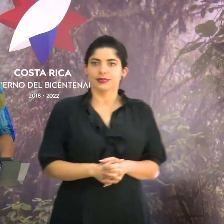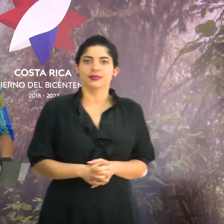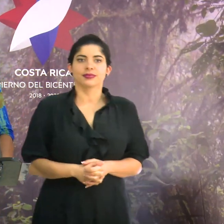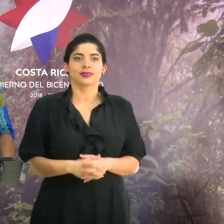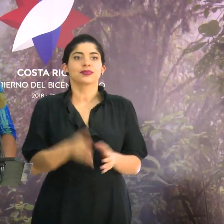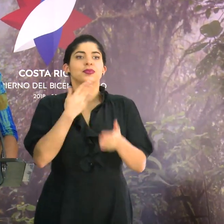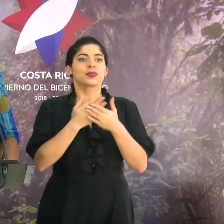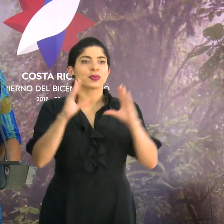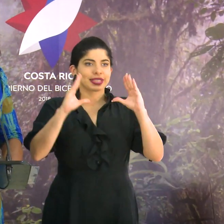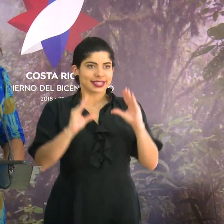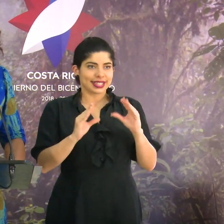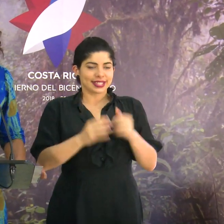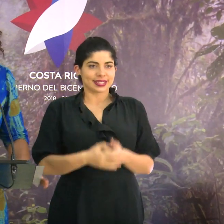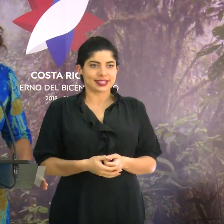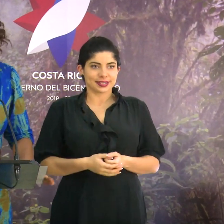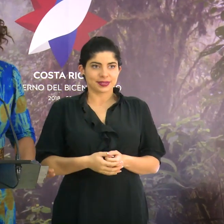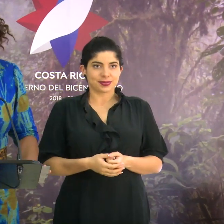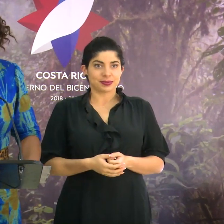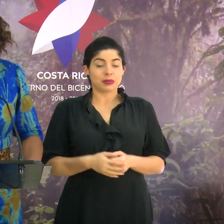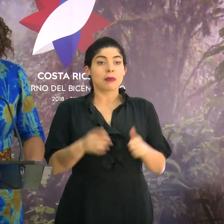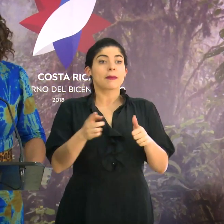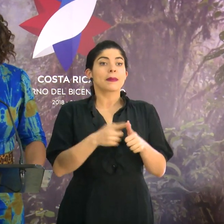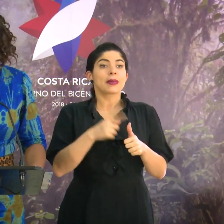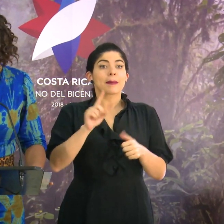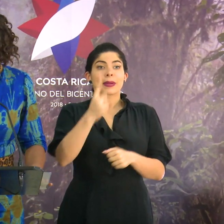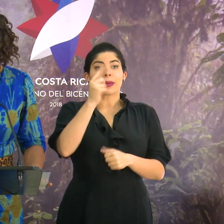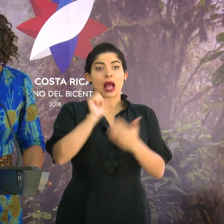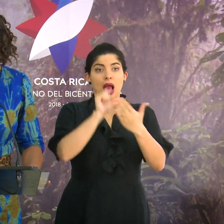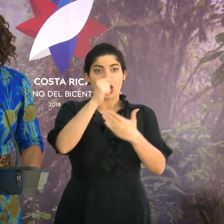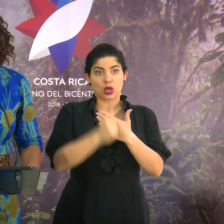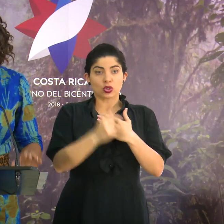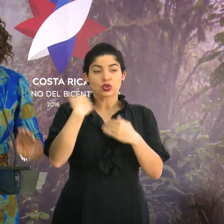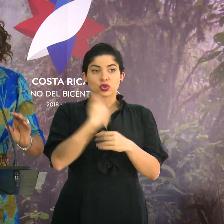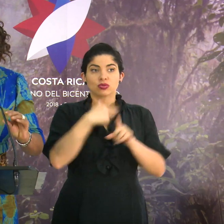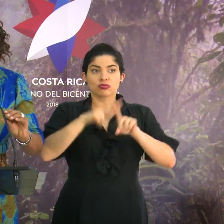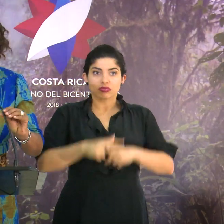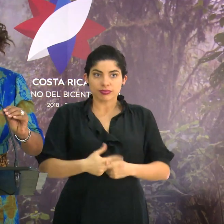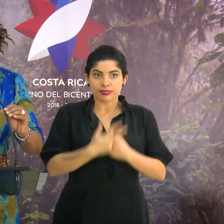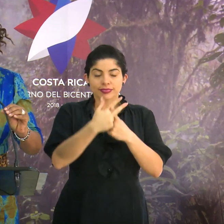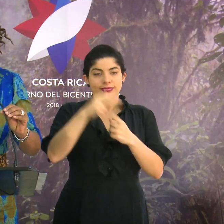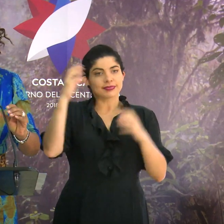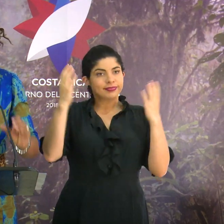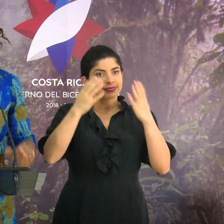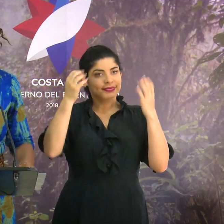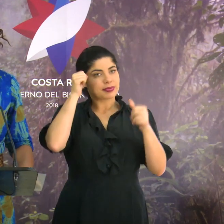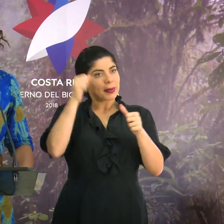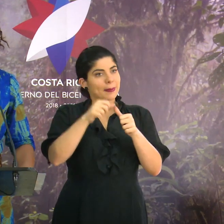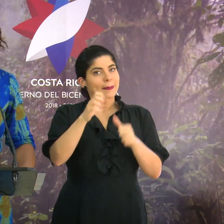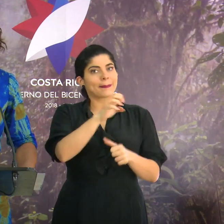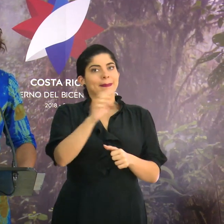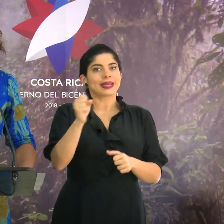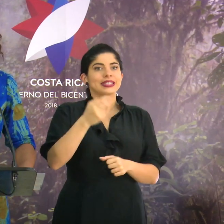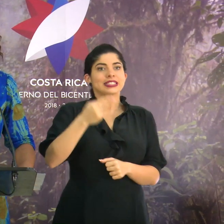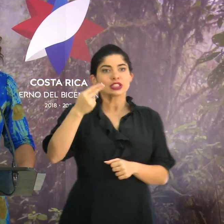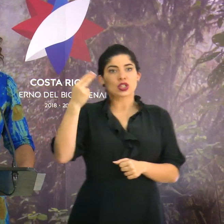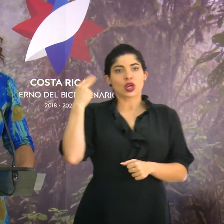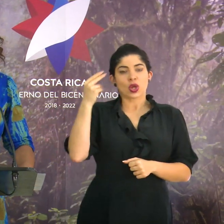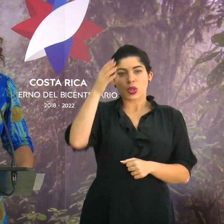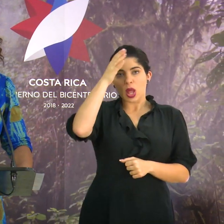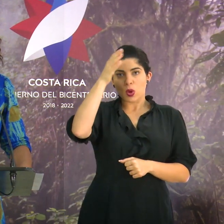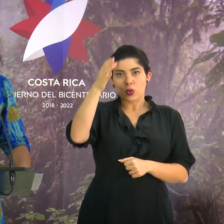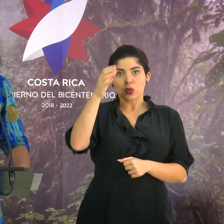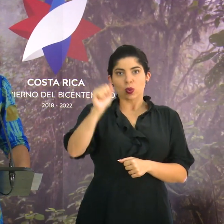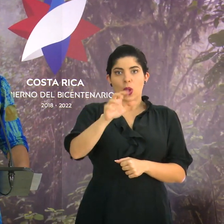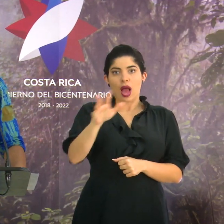Muy buenas tardes. El primero de agosto iniciamos la conmemoración del mes histórico de la cultura